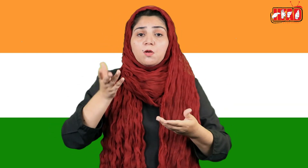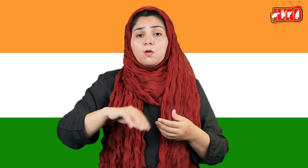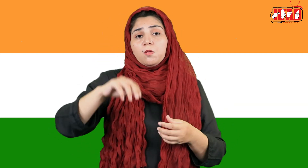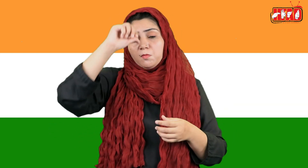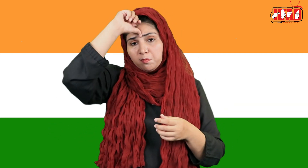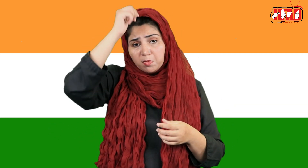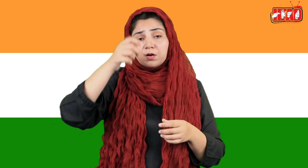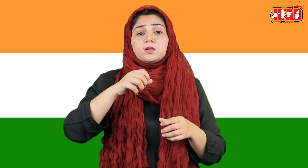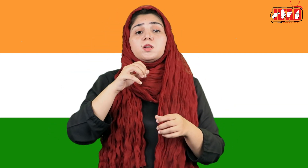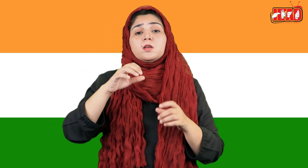بھارت رکھا جائے گا